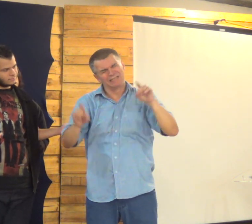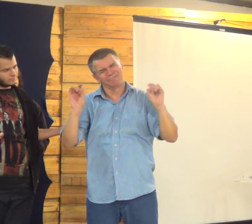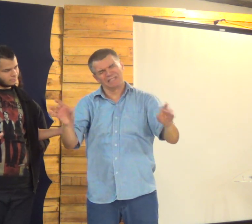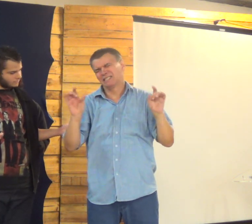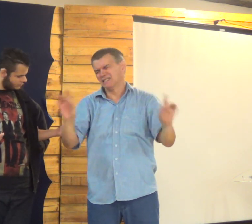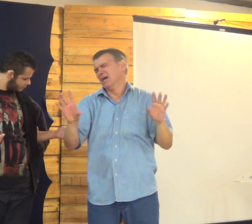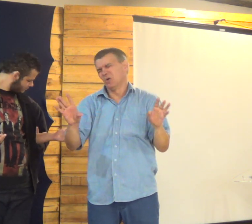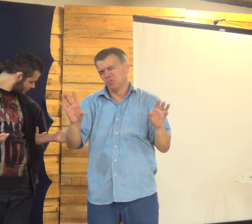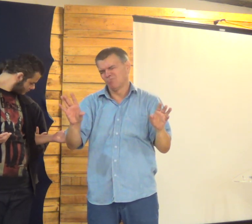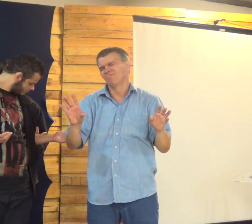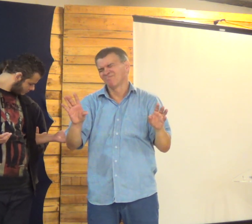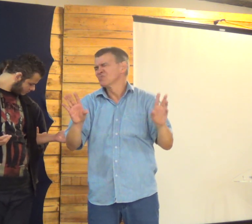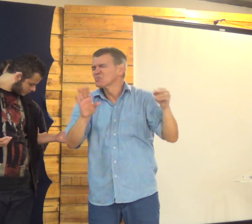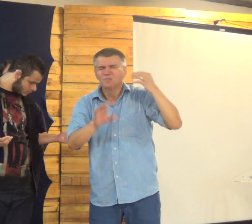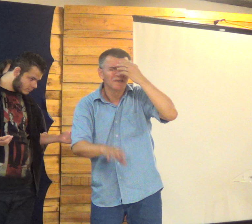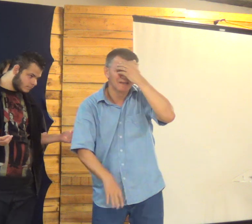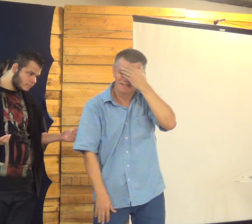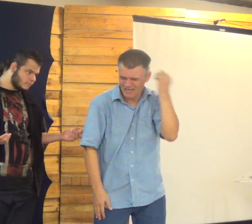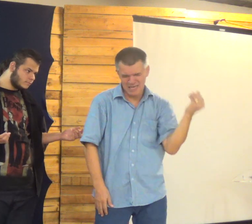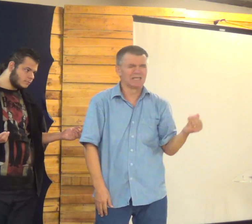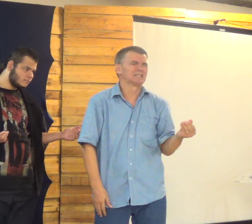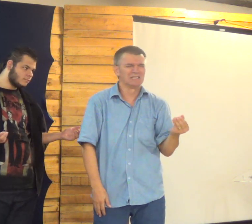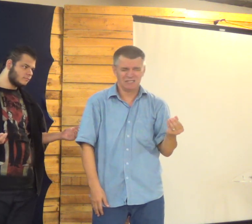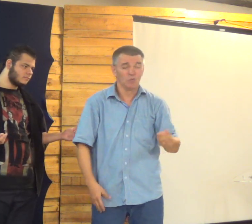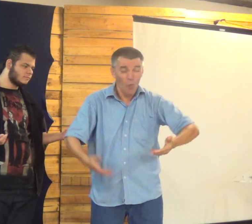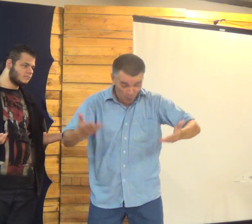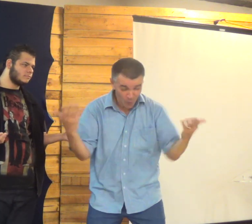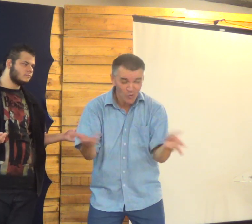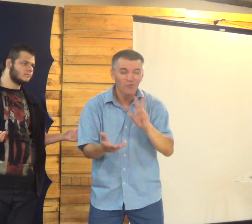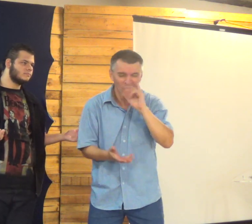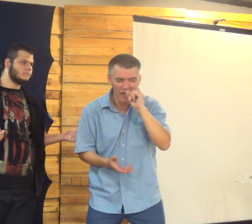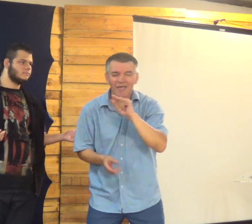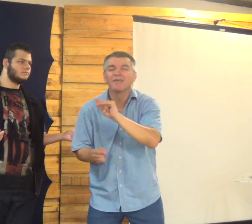gente Elas são pessoas especiais Elas nunca se esqueçam